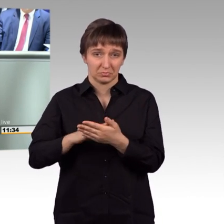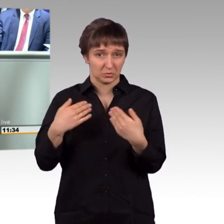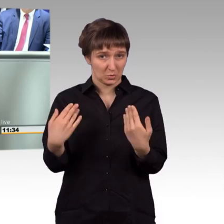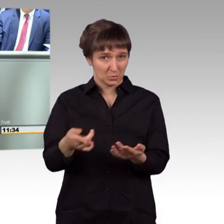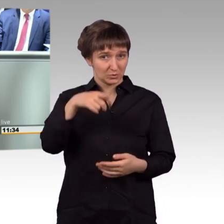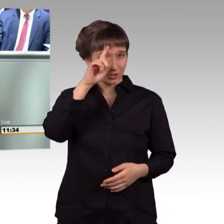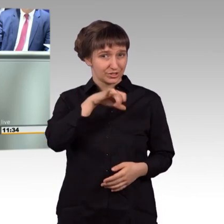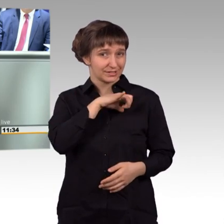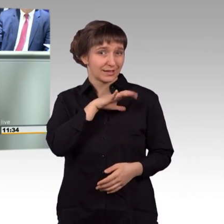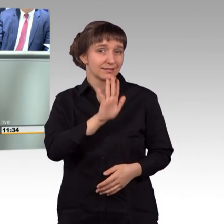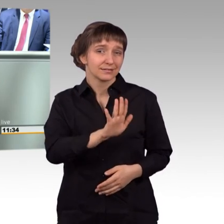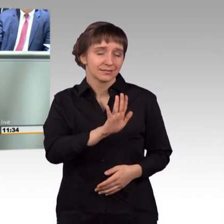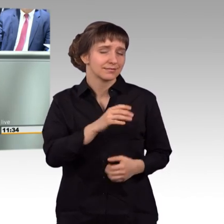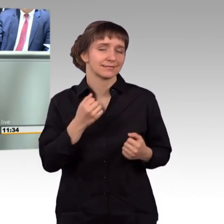sicher nicht. Im Gegenteil,